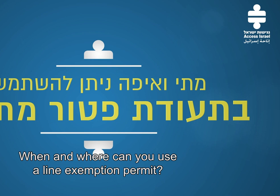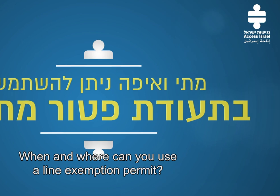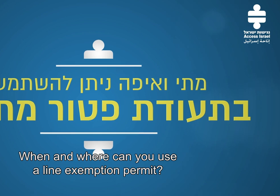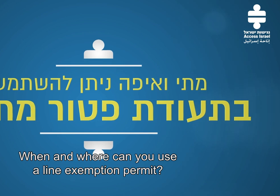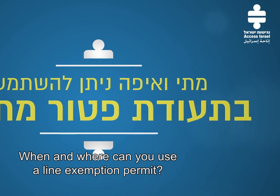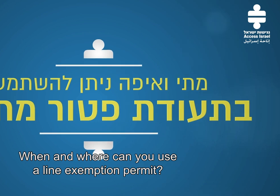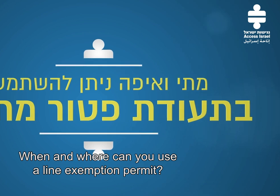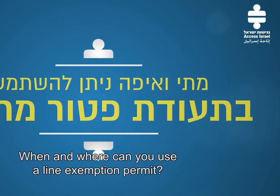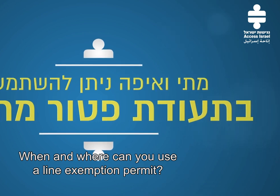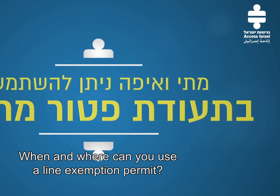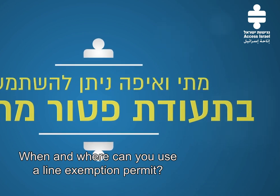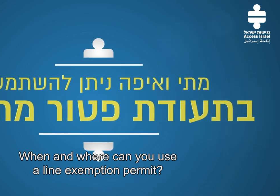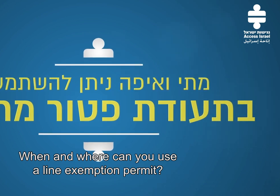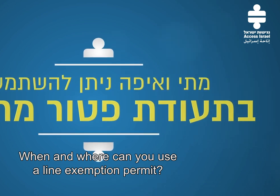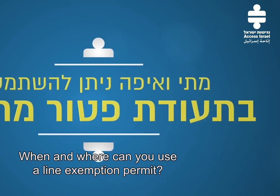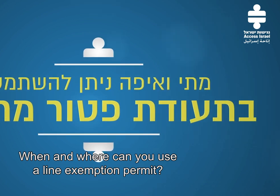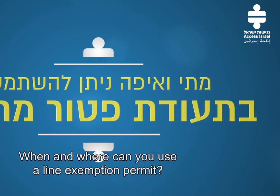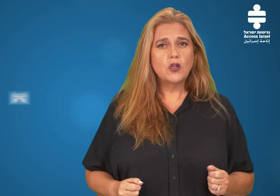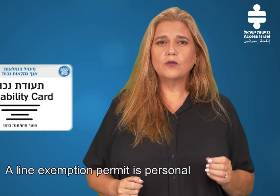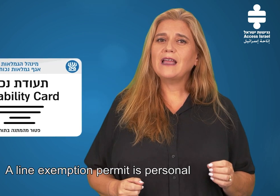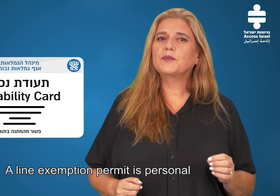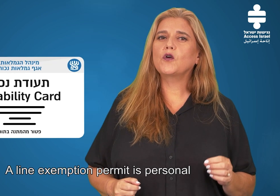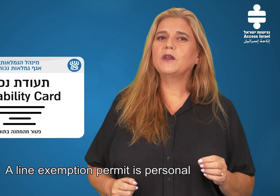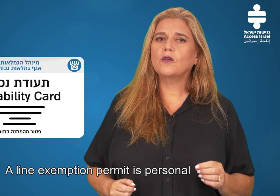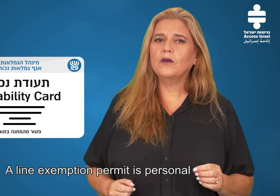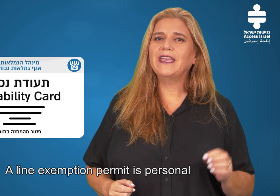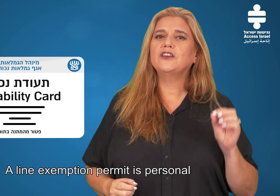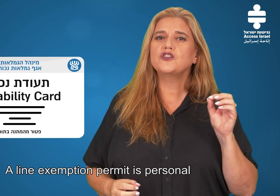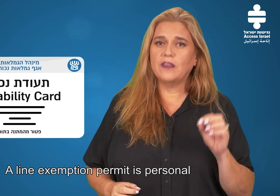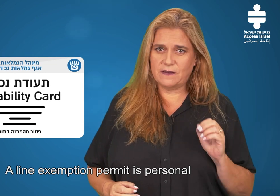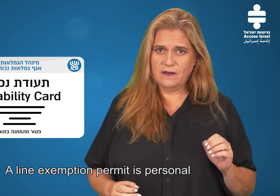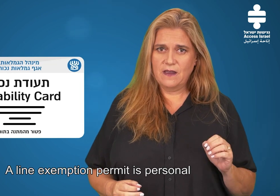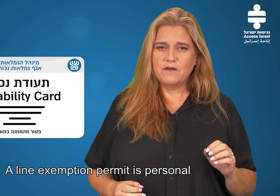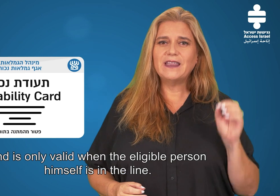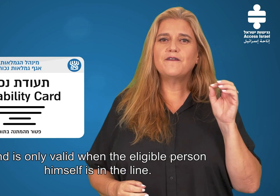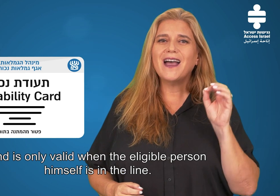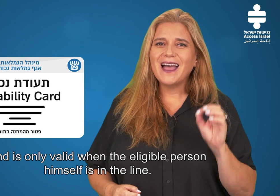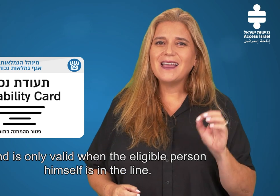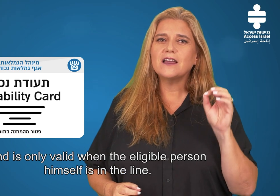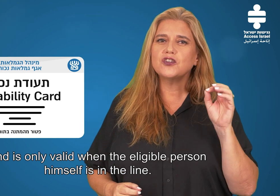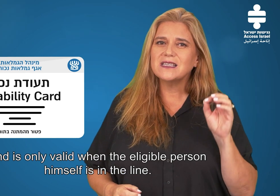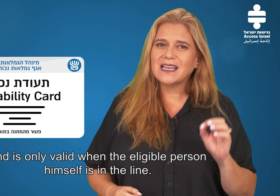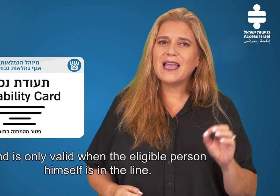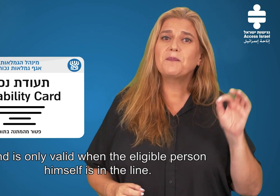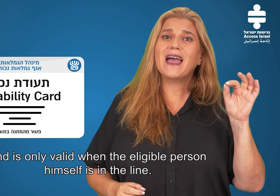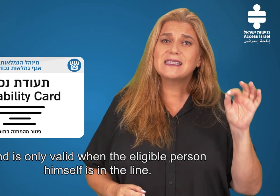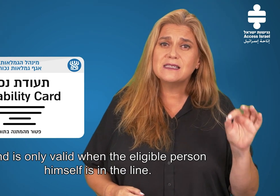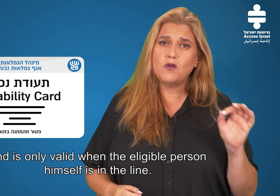ואיפה ניתן להשתמש בתעודת פתור מתור? תעודת פתור מתור היא אישית ותקפה רק כאשר הזכאי בעצמו